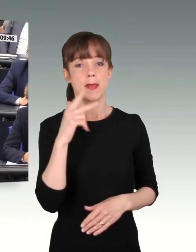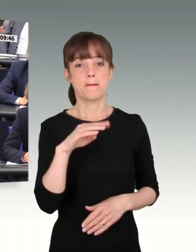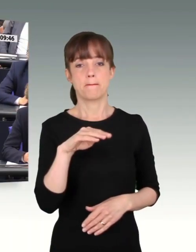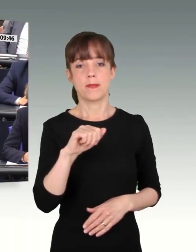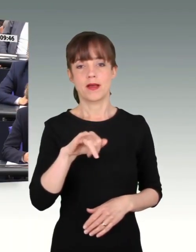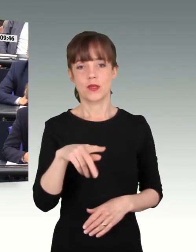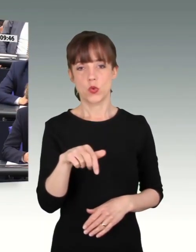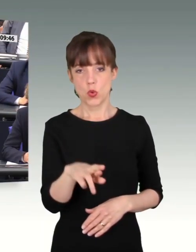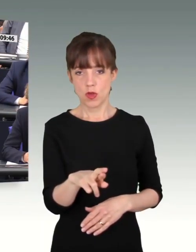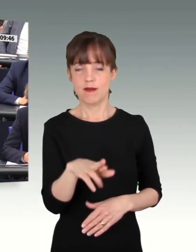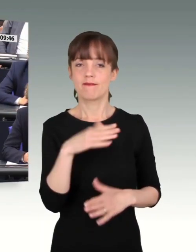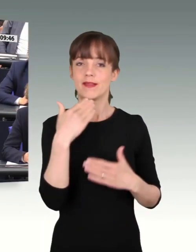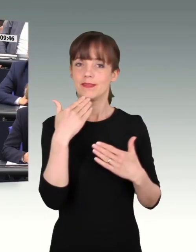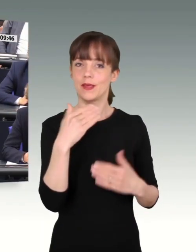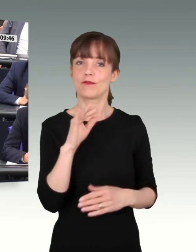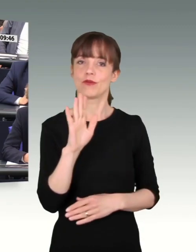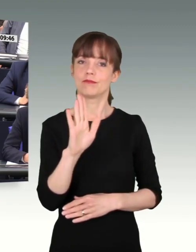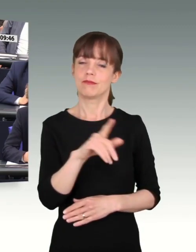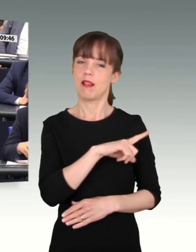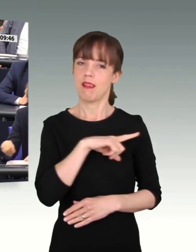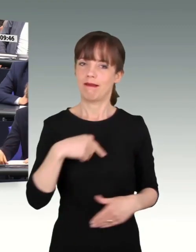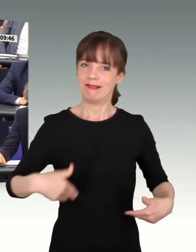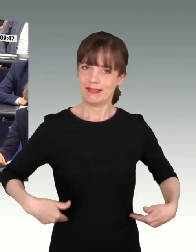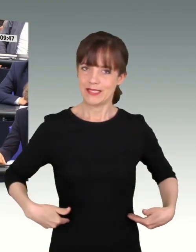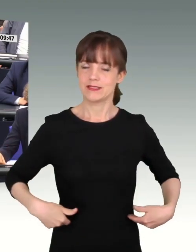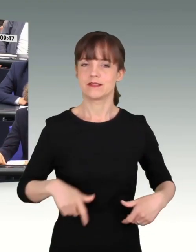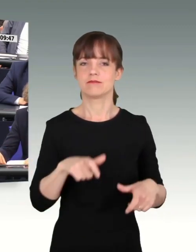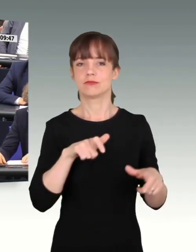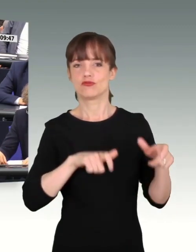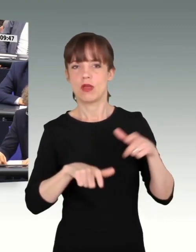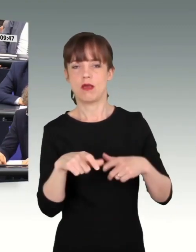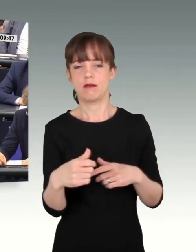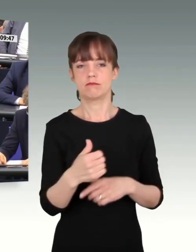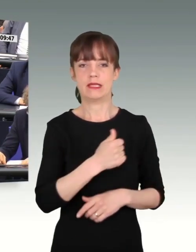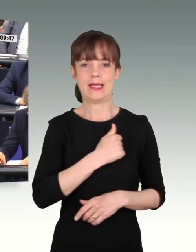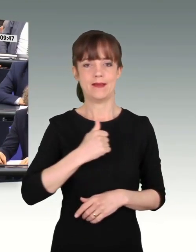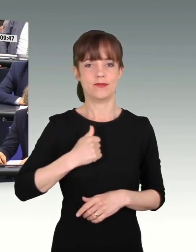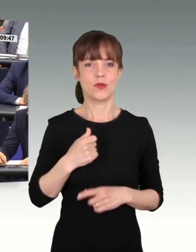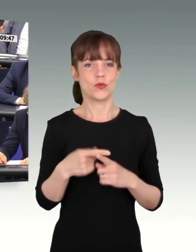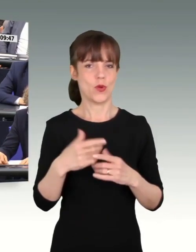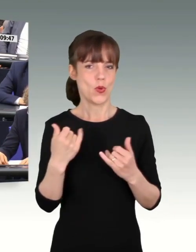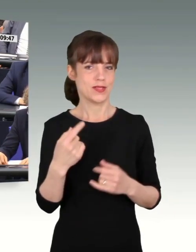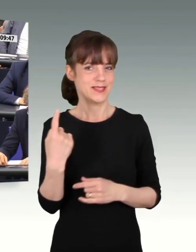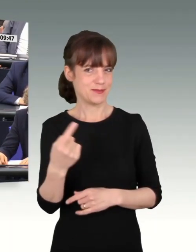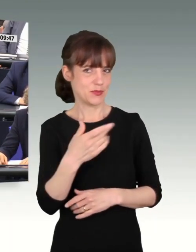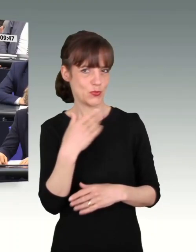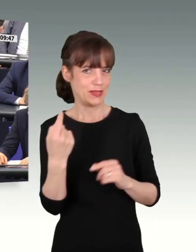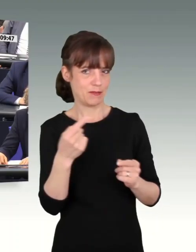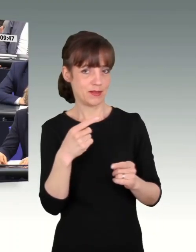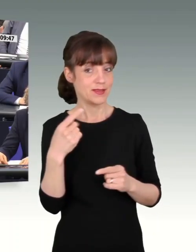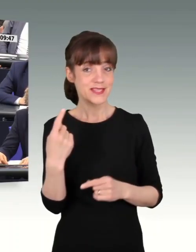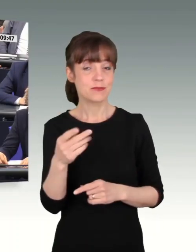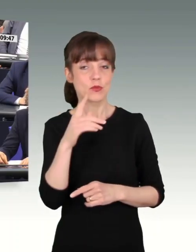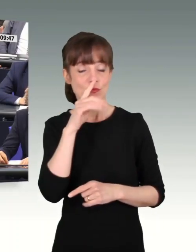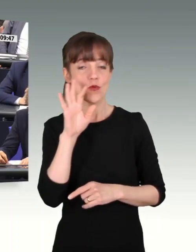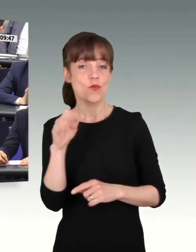für Ihren langen Dienst in den Streitkräften. Und genauso, wie Sie heute gar nicht hier in dieser Debatte sprechen, sprechen Sie alleine für die SPD